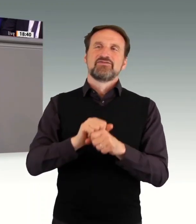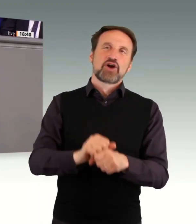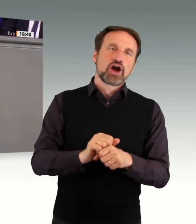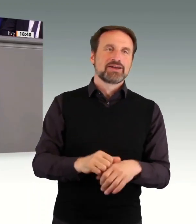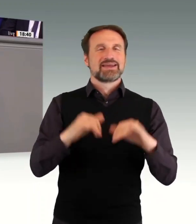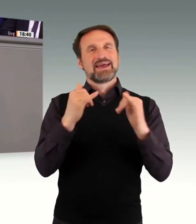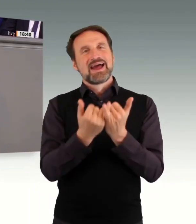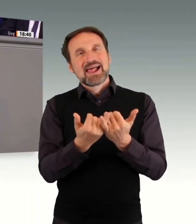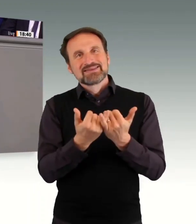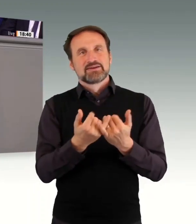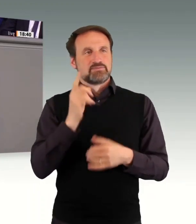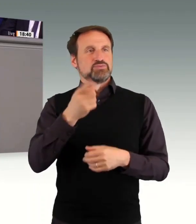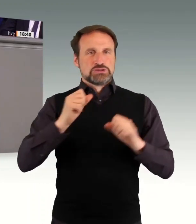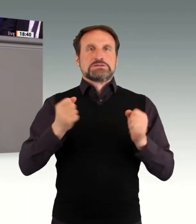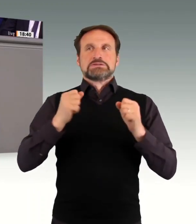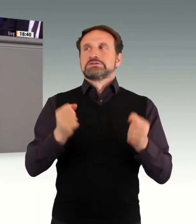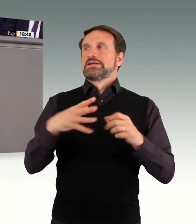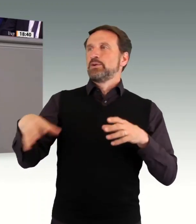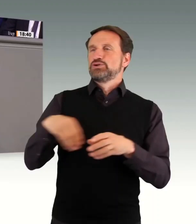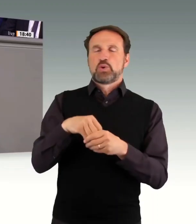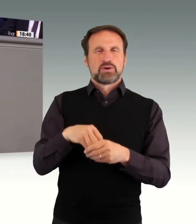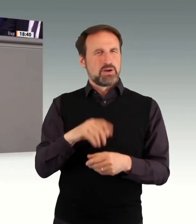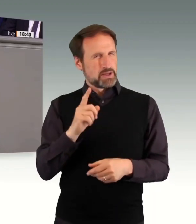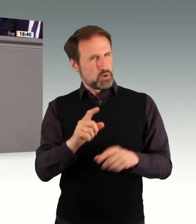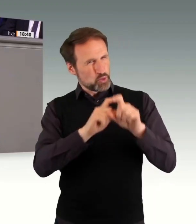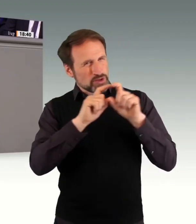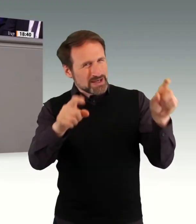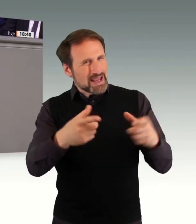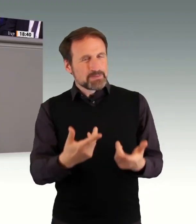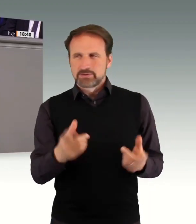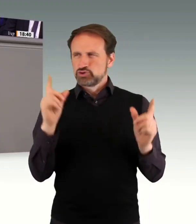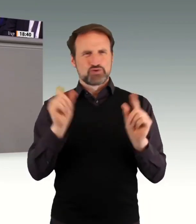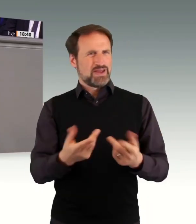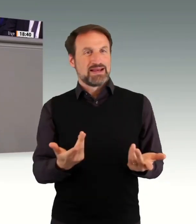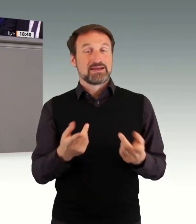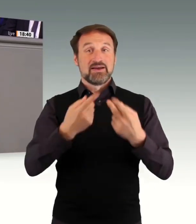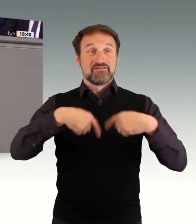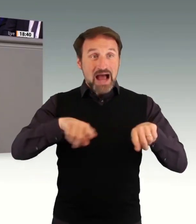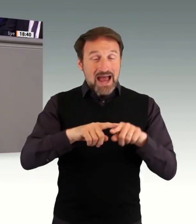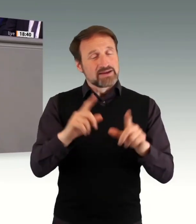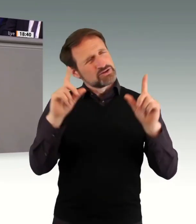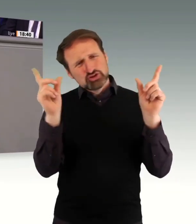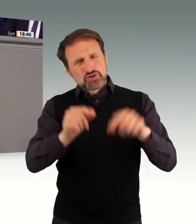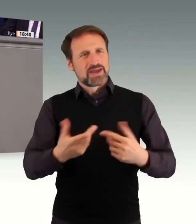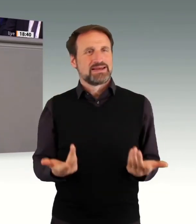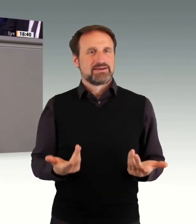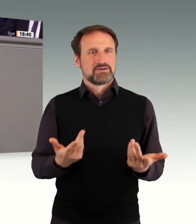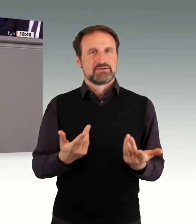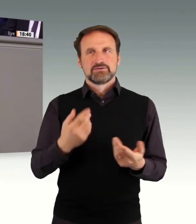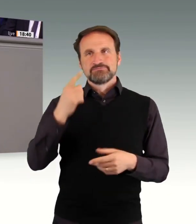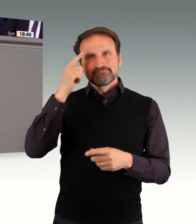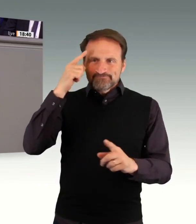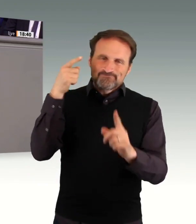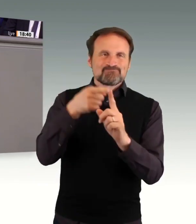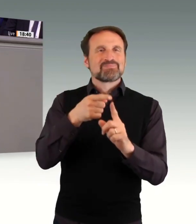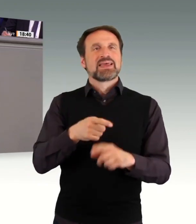Inklusion machen müssen. Aber zu wenig kommt von den Unternehmen, zu wenig von den Vereinen die Intention, dass Menschen mit Behinderung